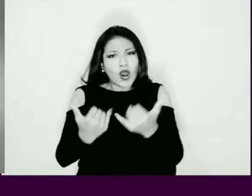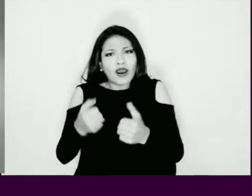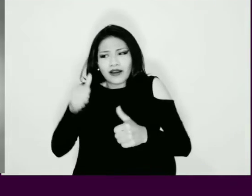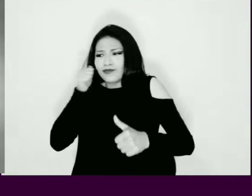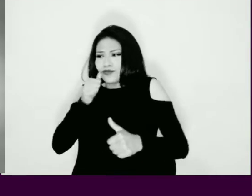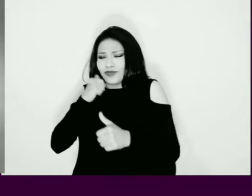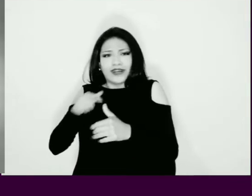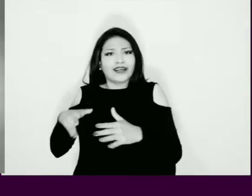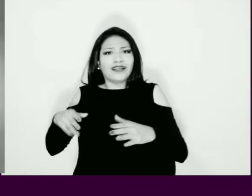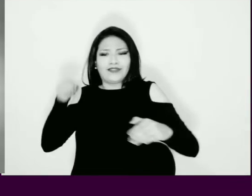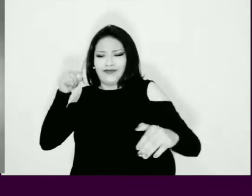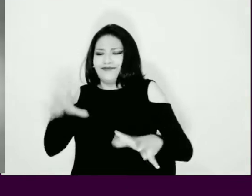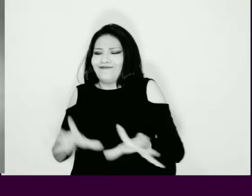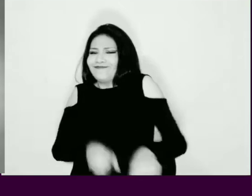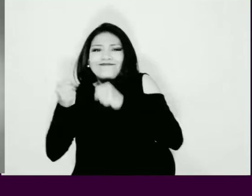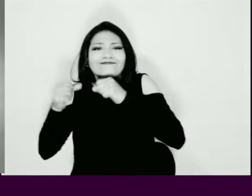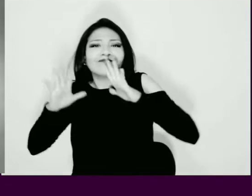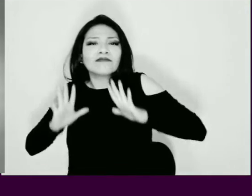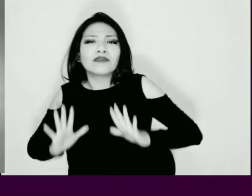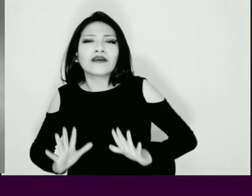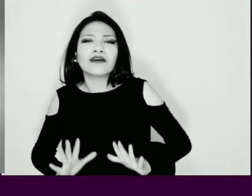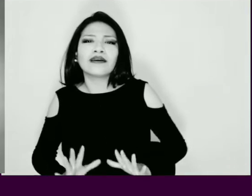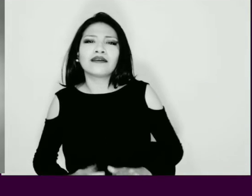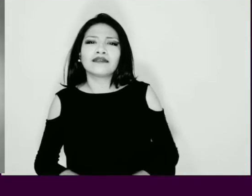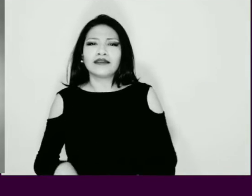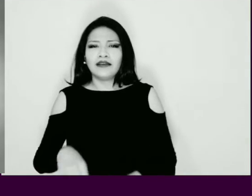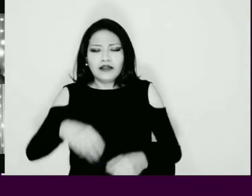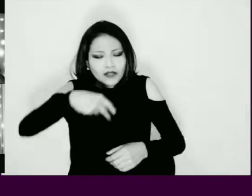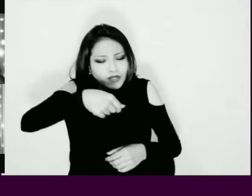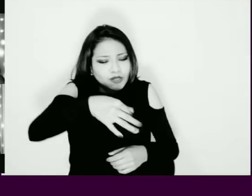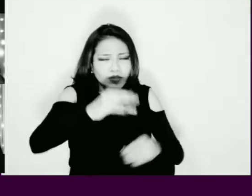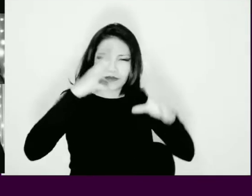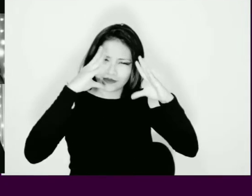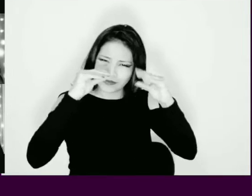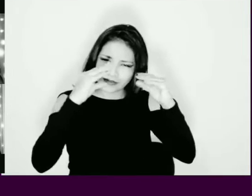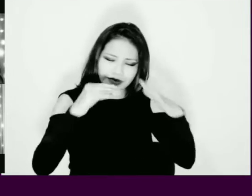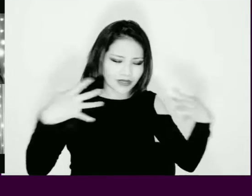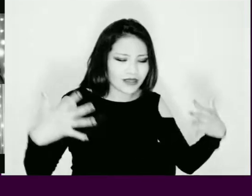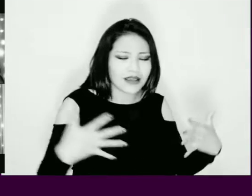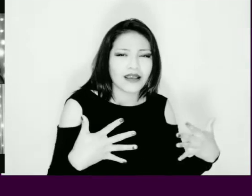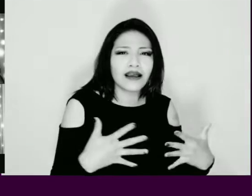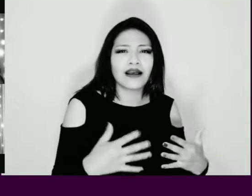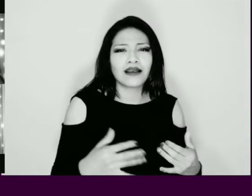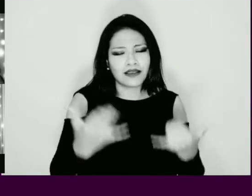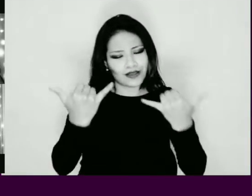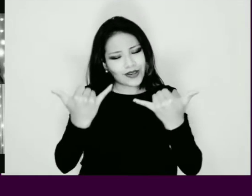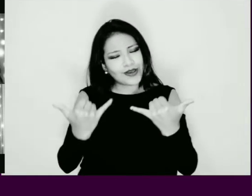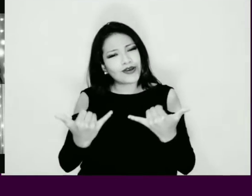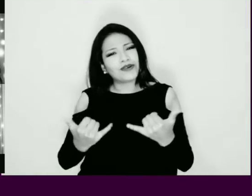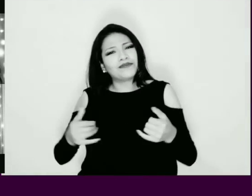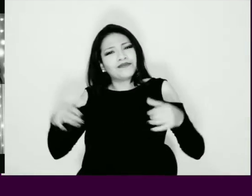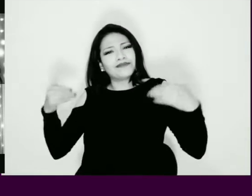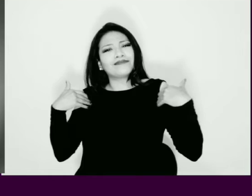las mujeres nos quitan la calma Nos sembraron miedo Nos crecieron